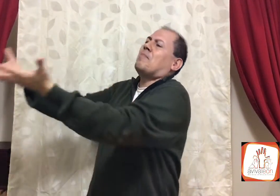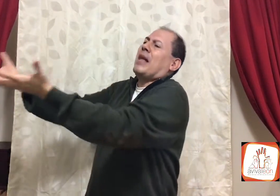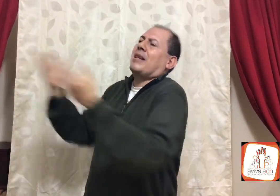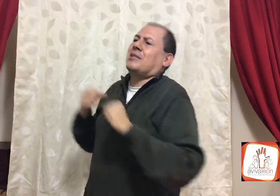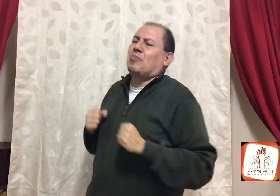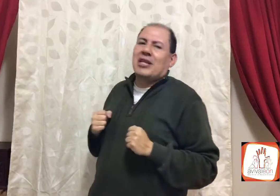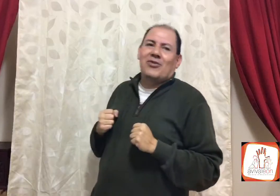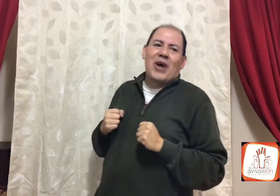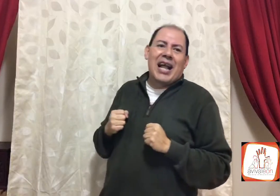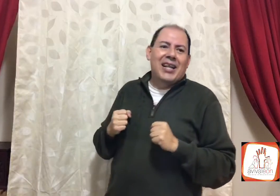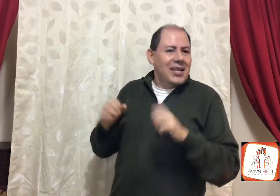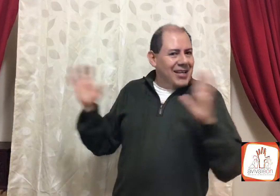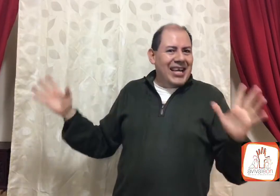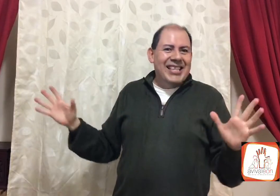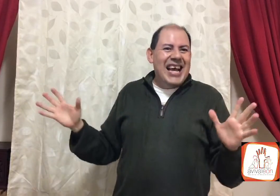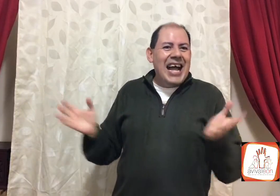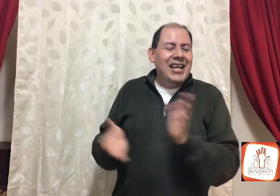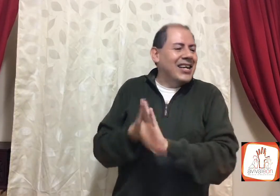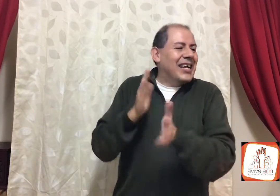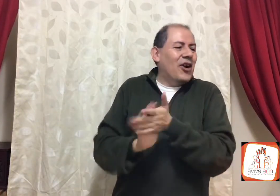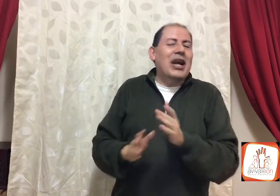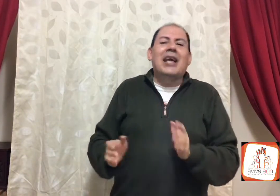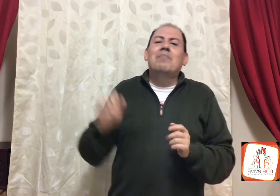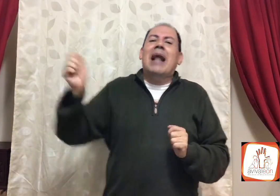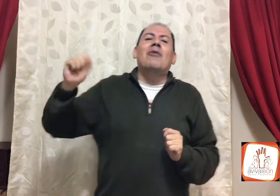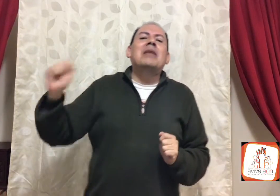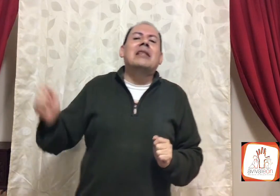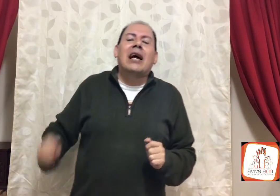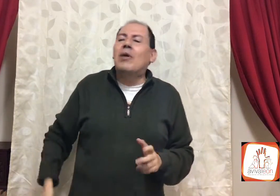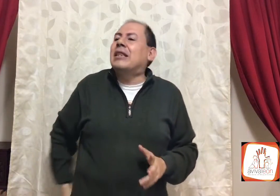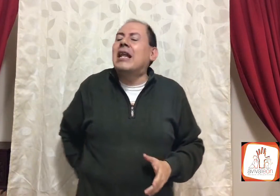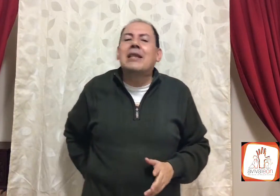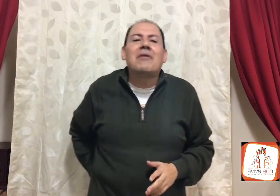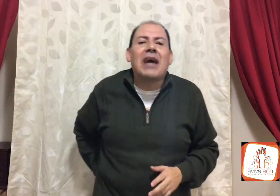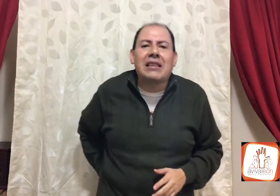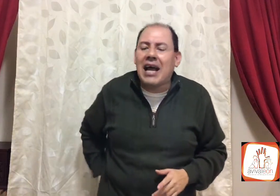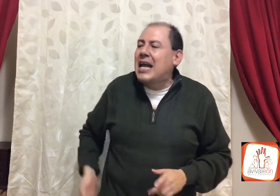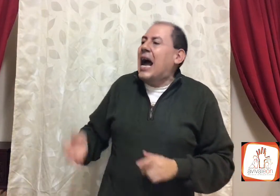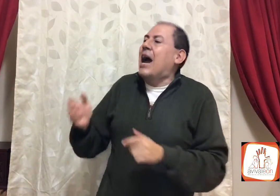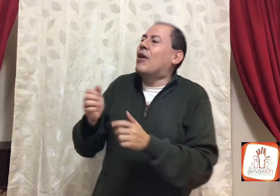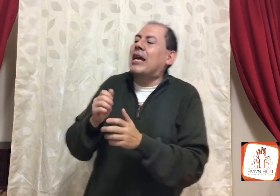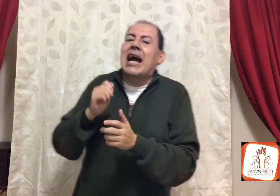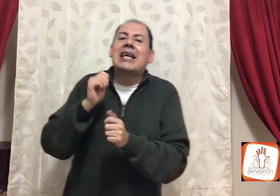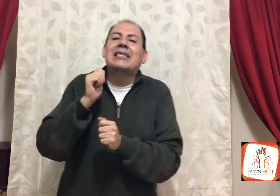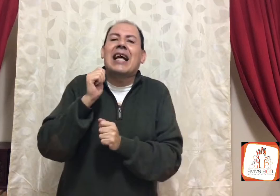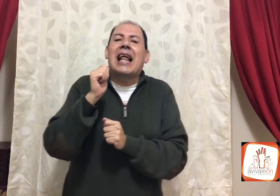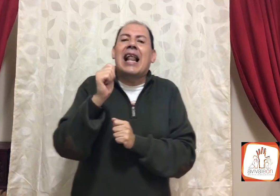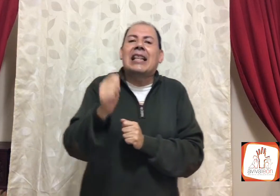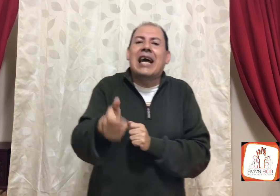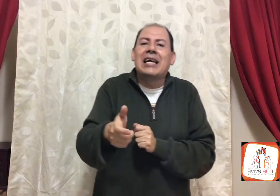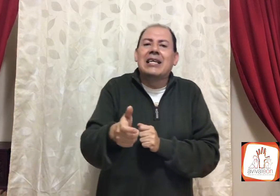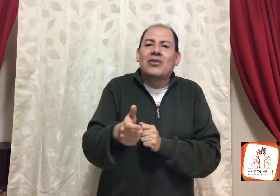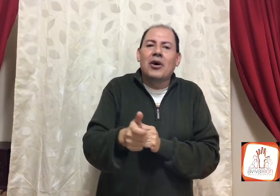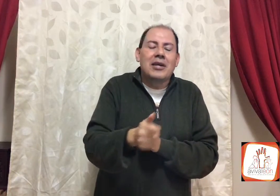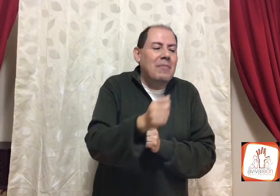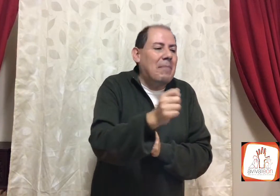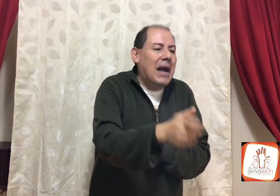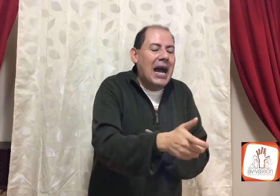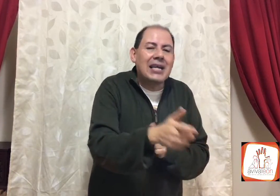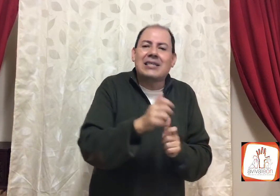padre espiritual, genial, ok, palomita, ¿cuánta lana me falta? Ah, ok, aquí está la lana, ¿no? Mamá, aquí